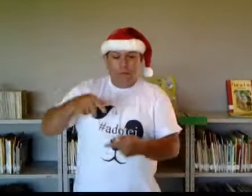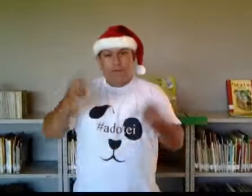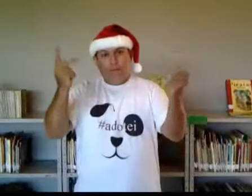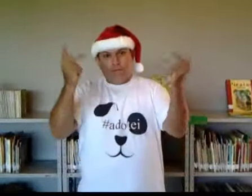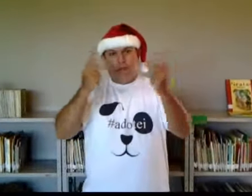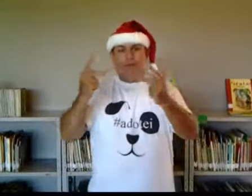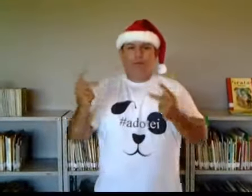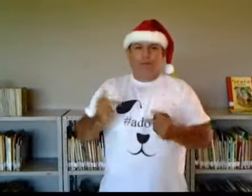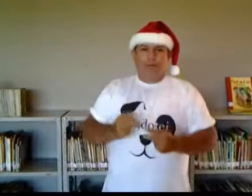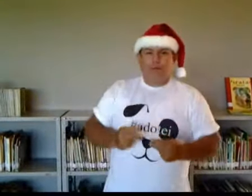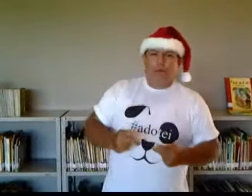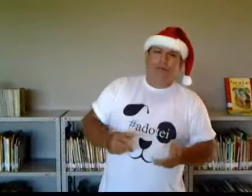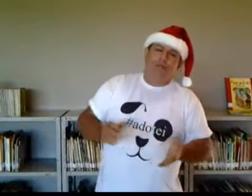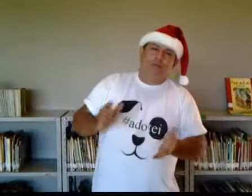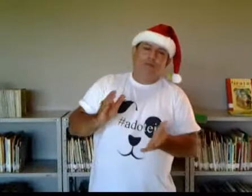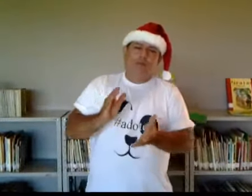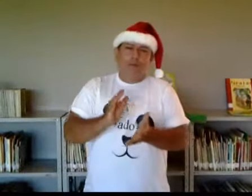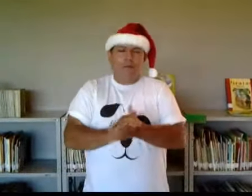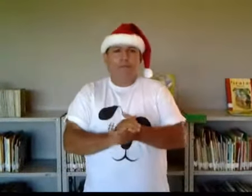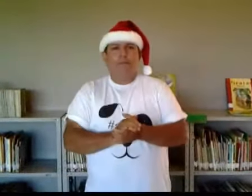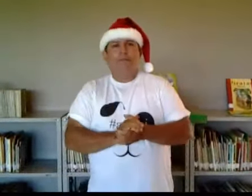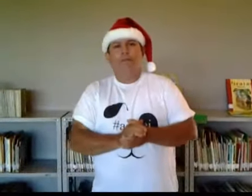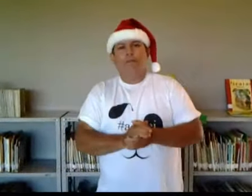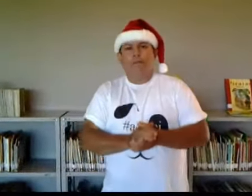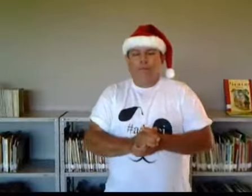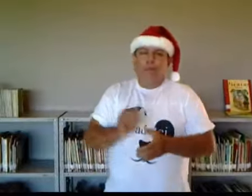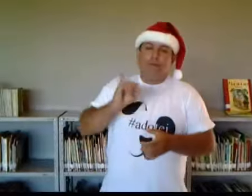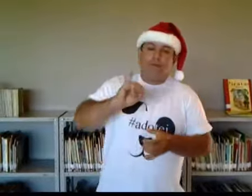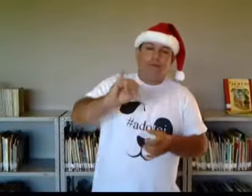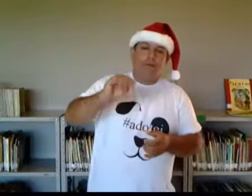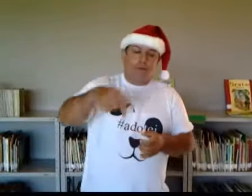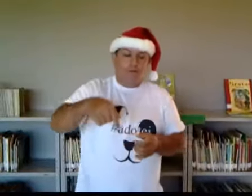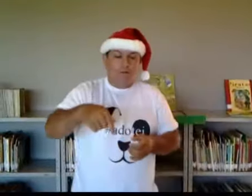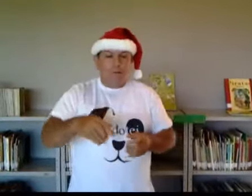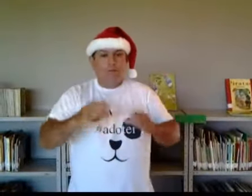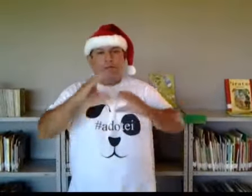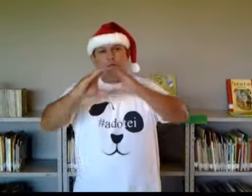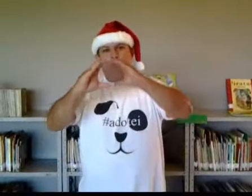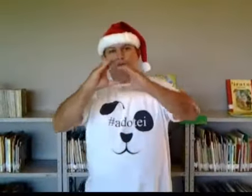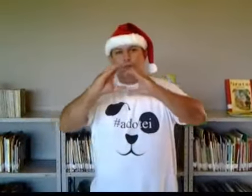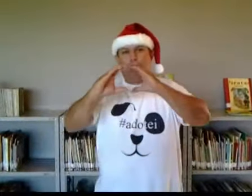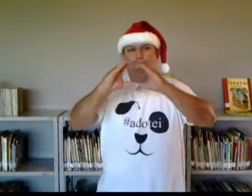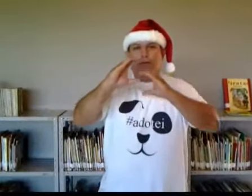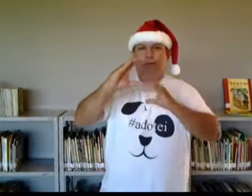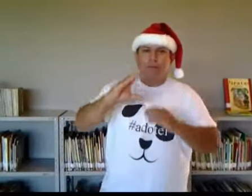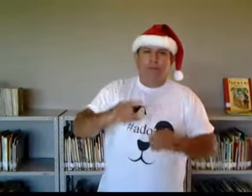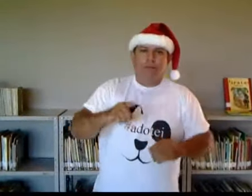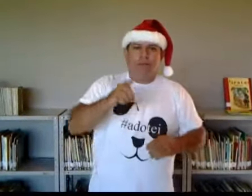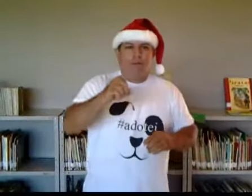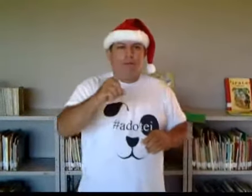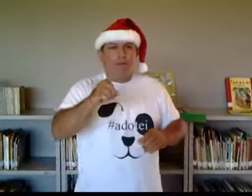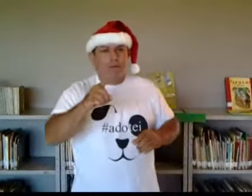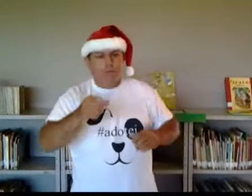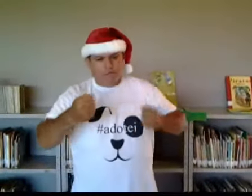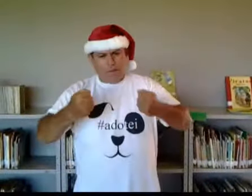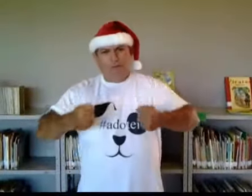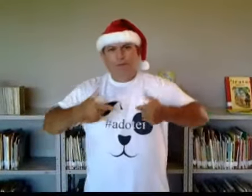Se com esta canção você pudesse sorrir